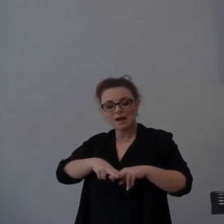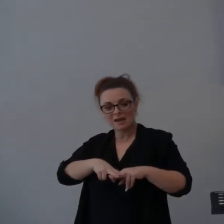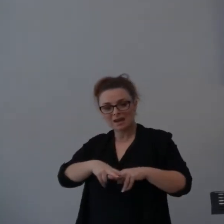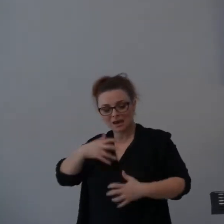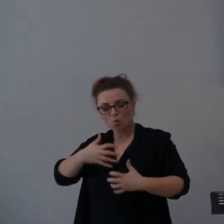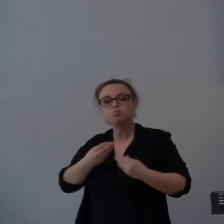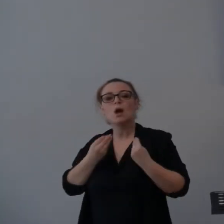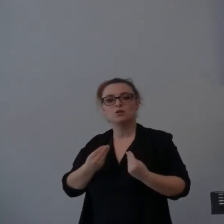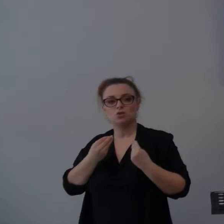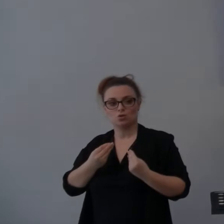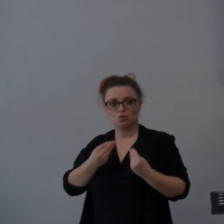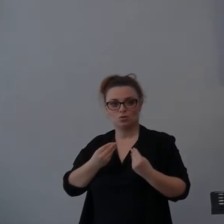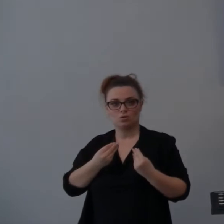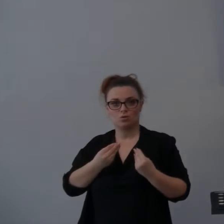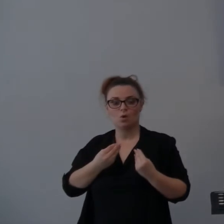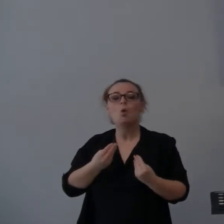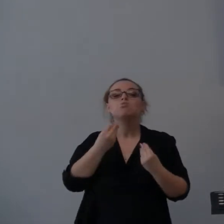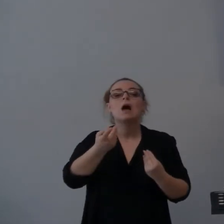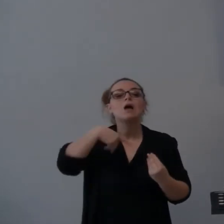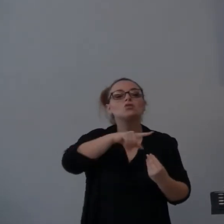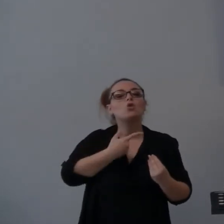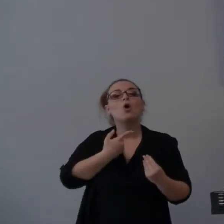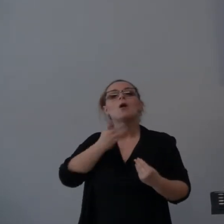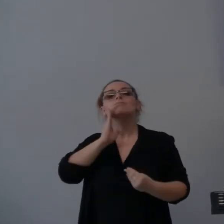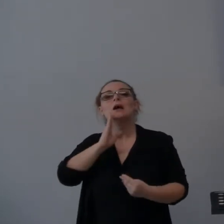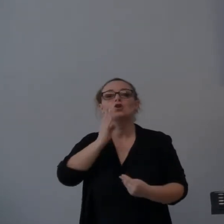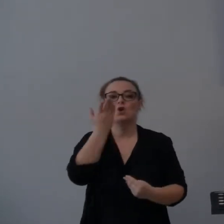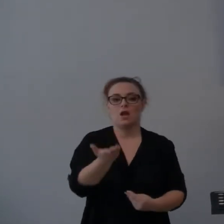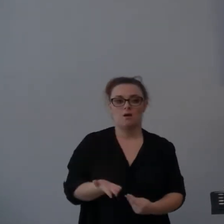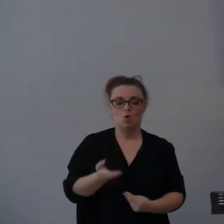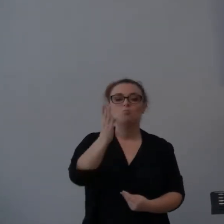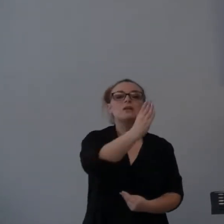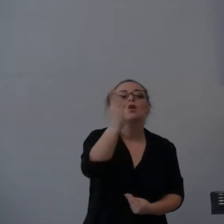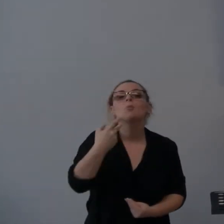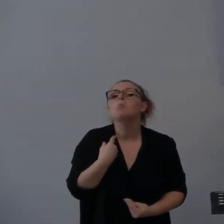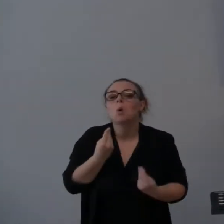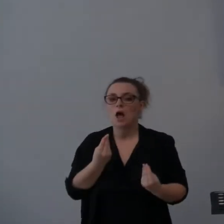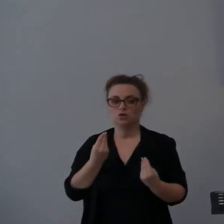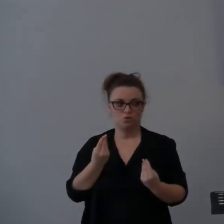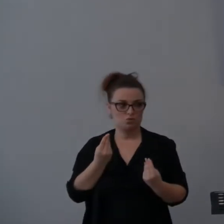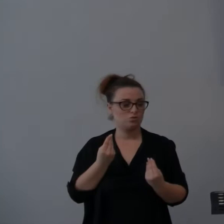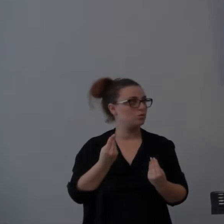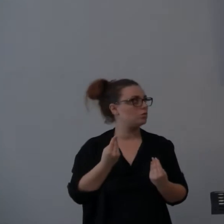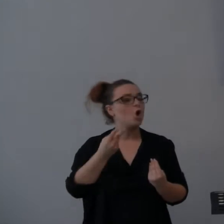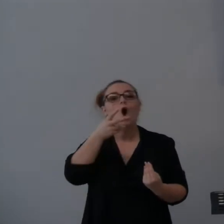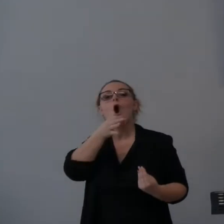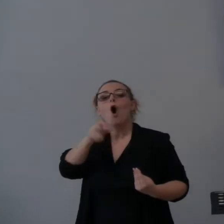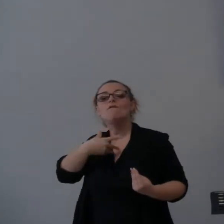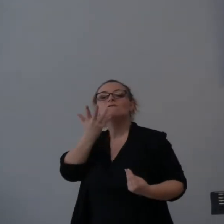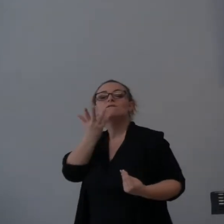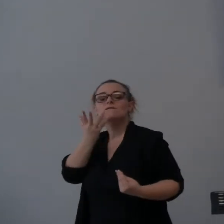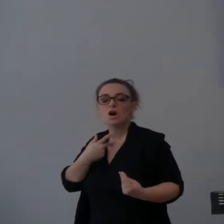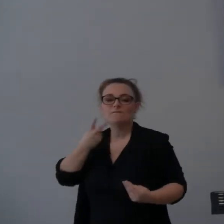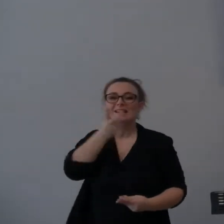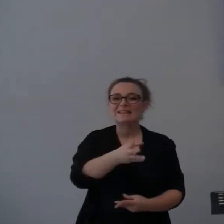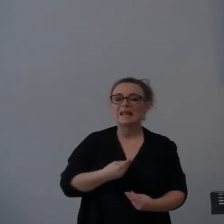Quanto sono pronti ad usare la bontà e quanto siamo disposti a farci vendetta? A farla pagare a chi